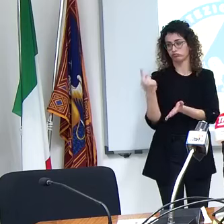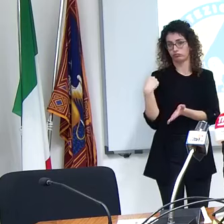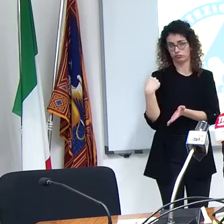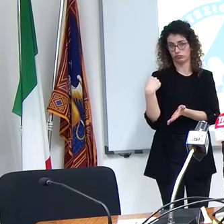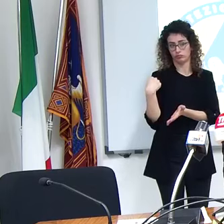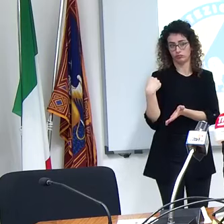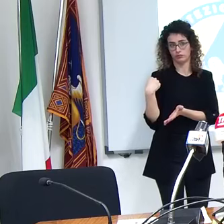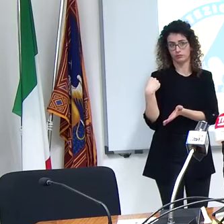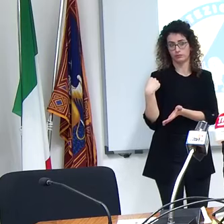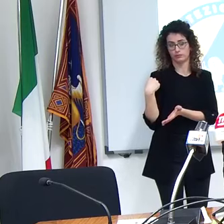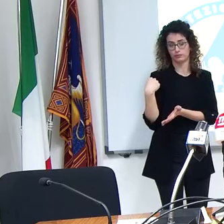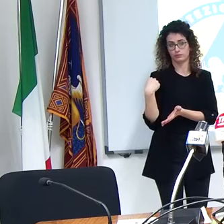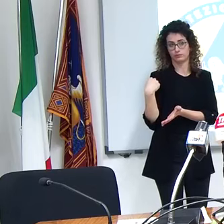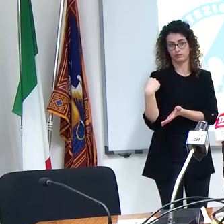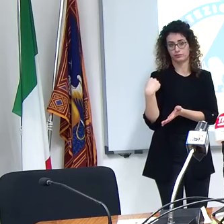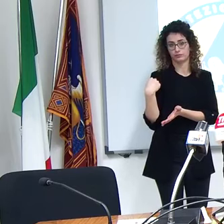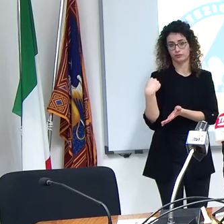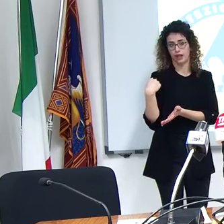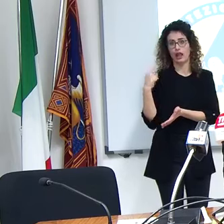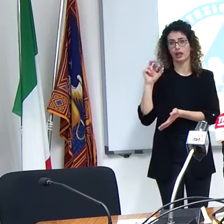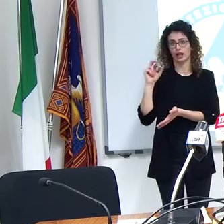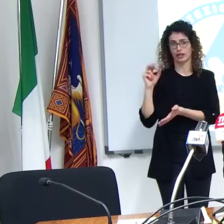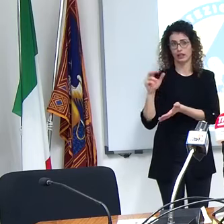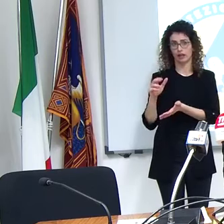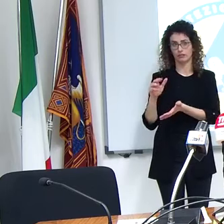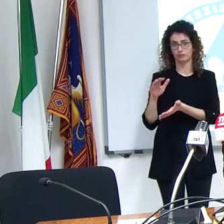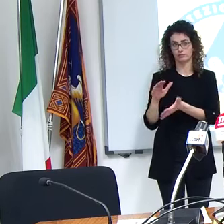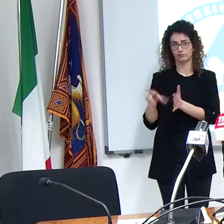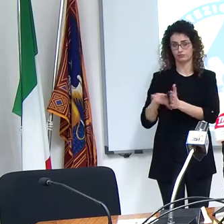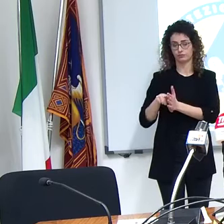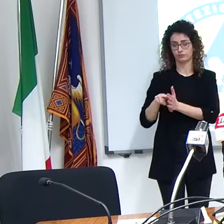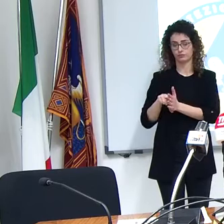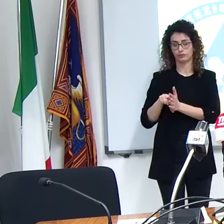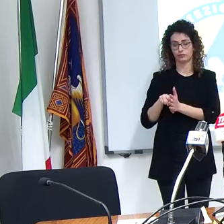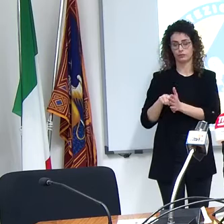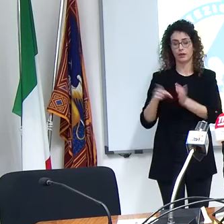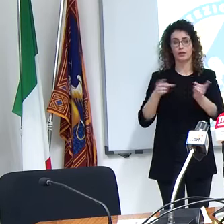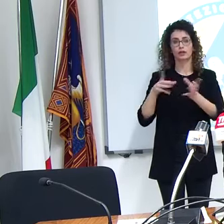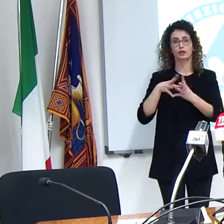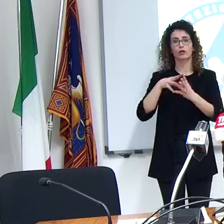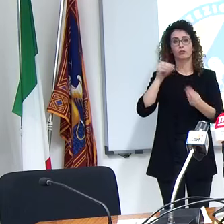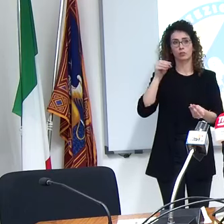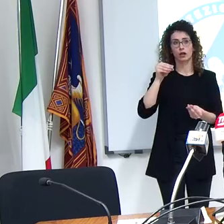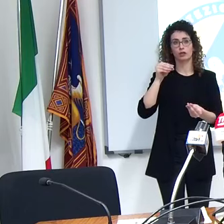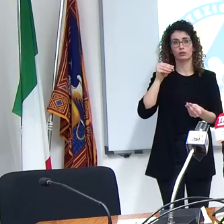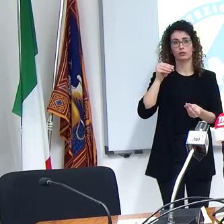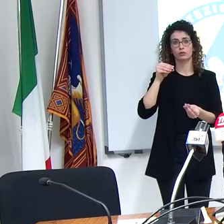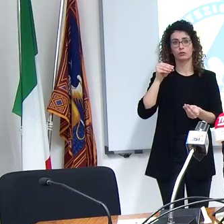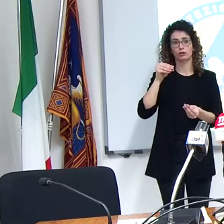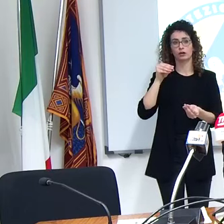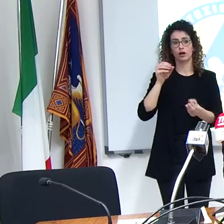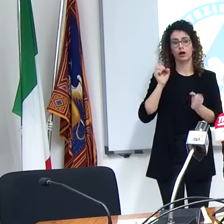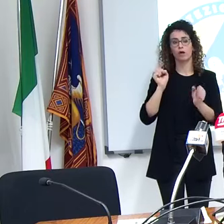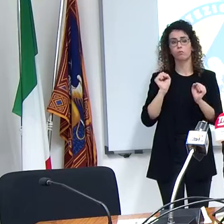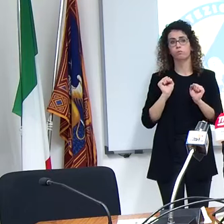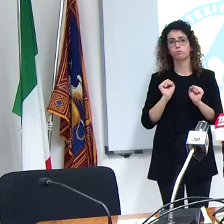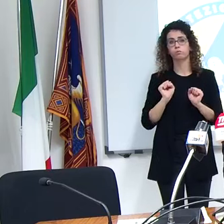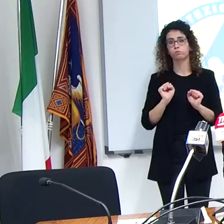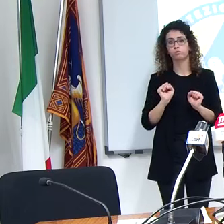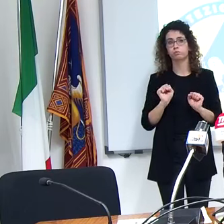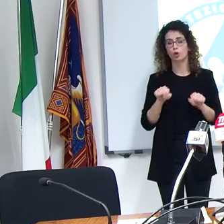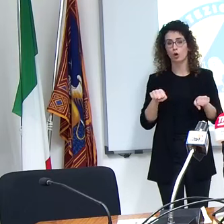quello del 30 sarà possibile allo Stato dell'Arte spostarsi